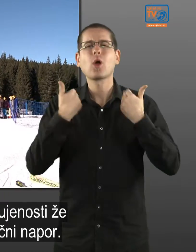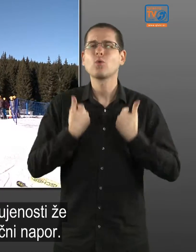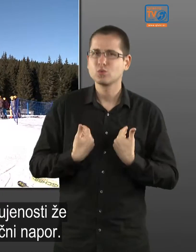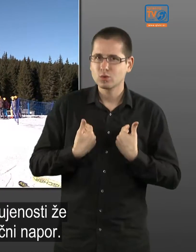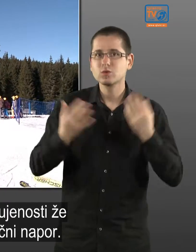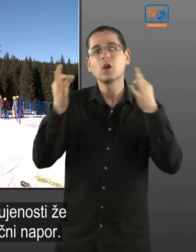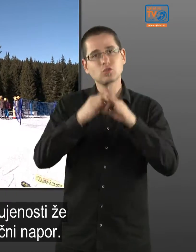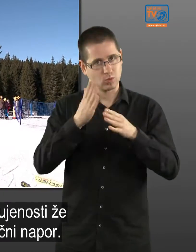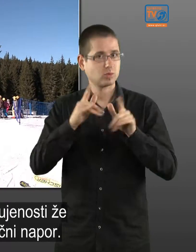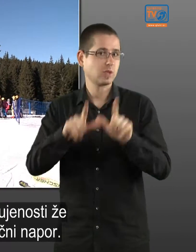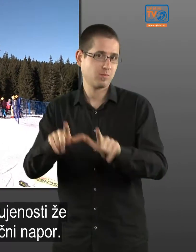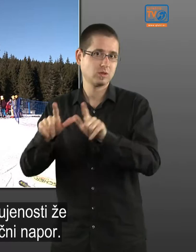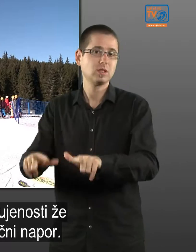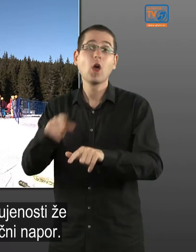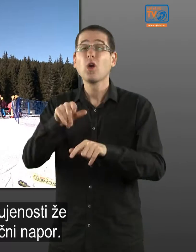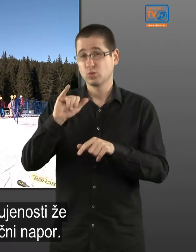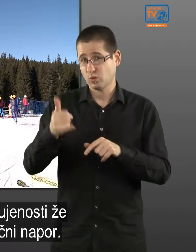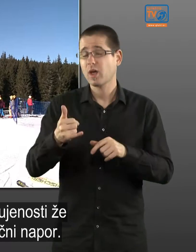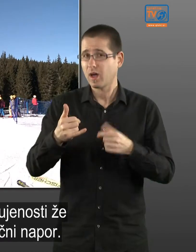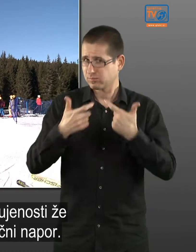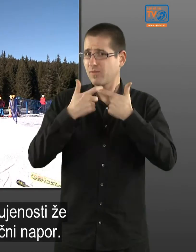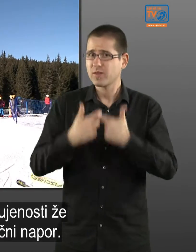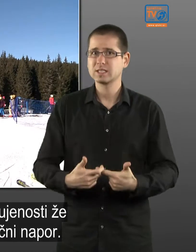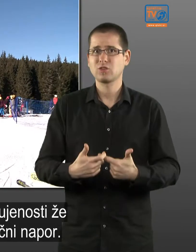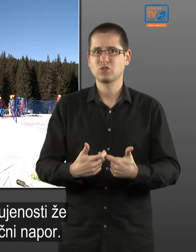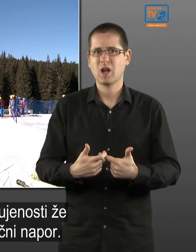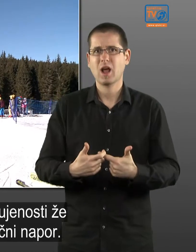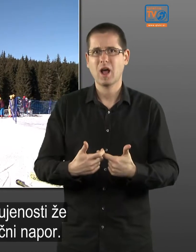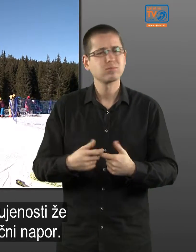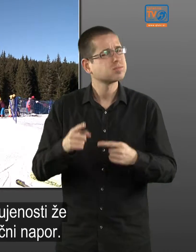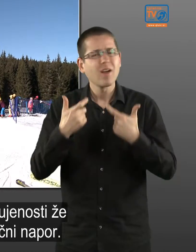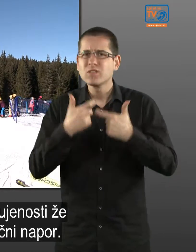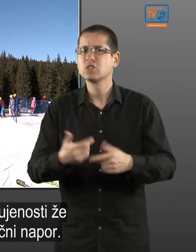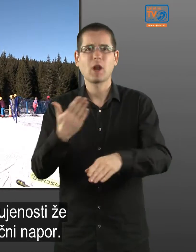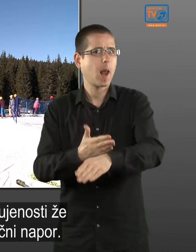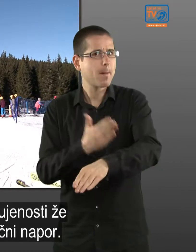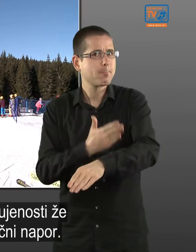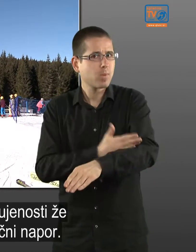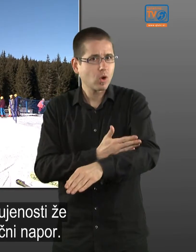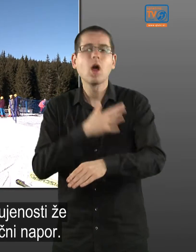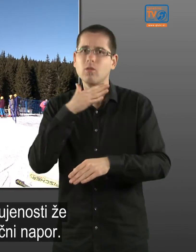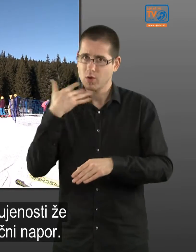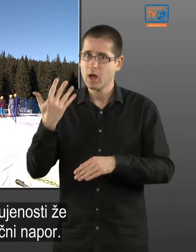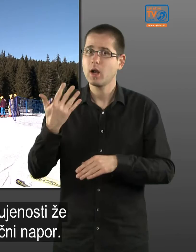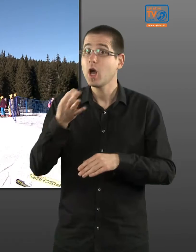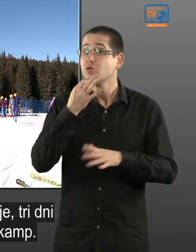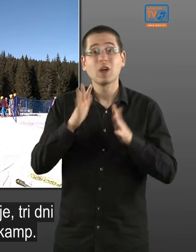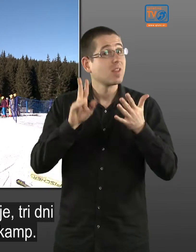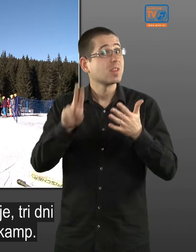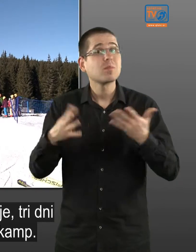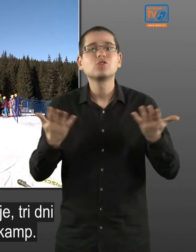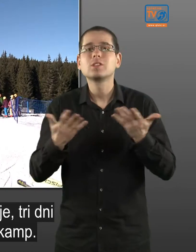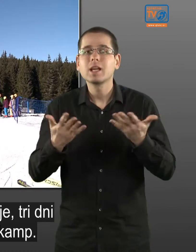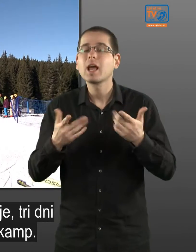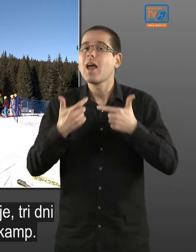so žal zapustili, ker to je fizični napor velik in seveda, če nimaš